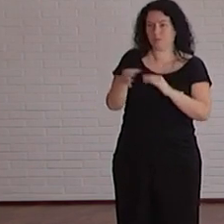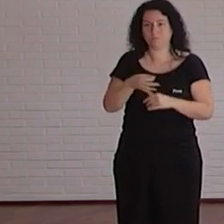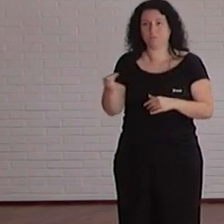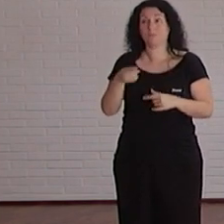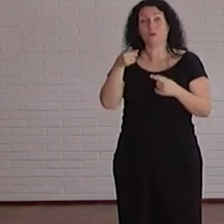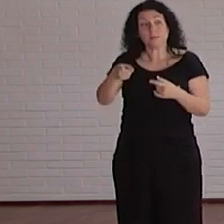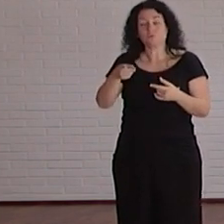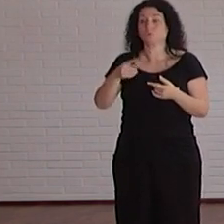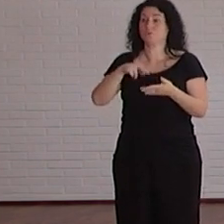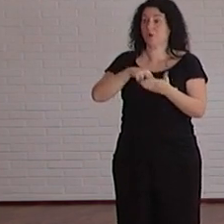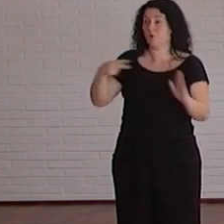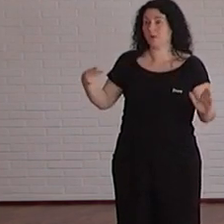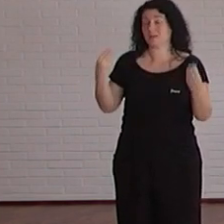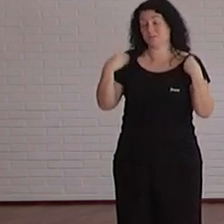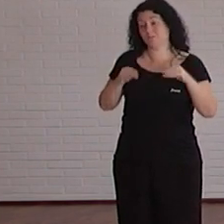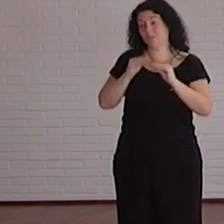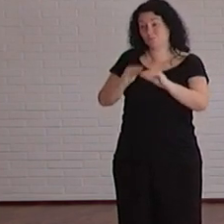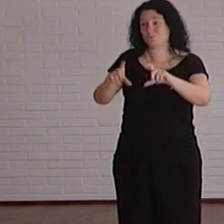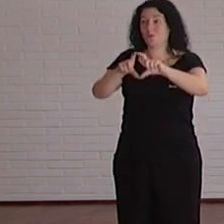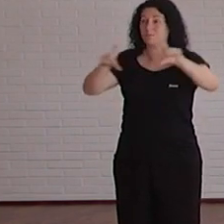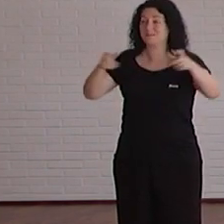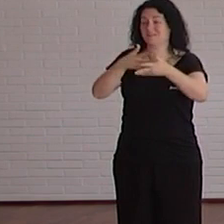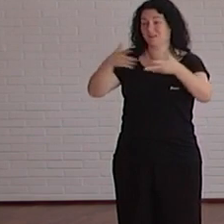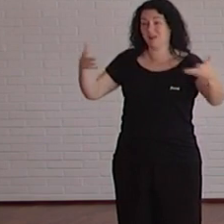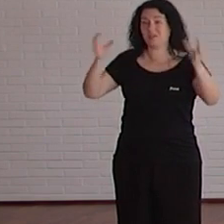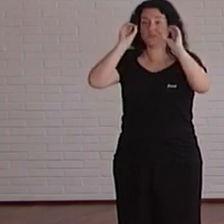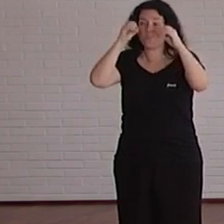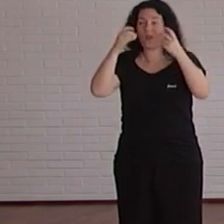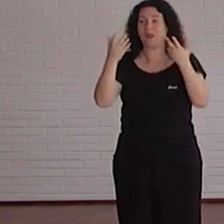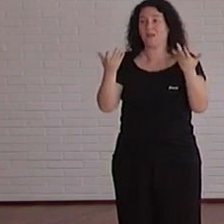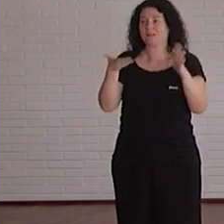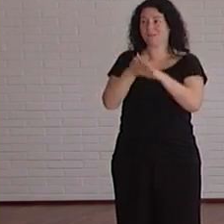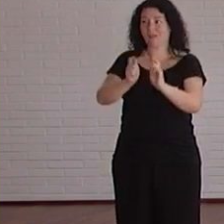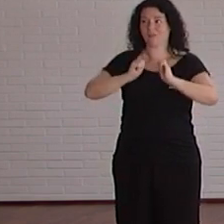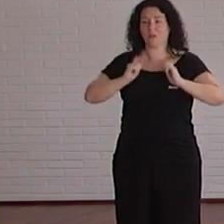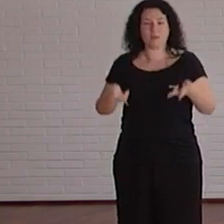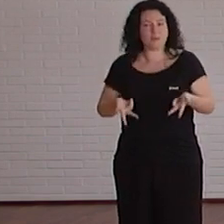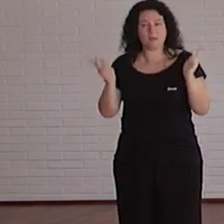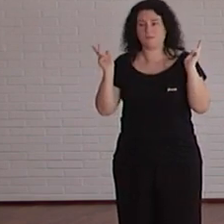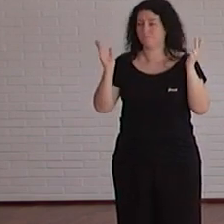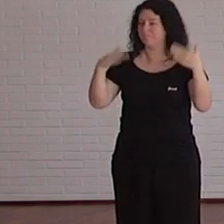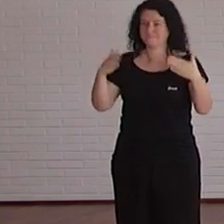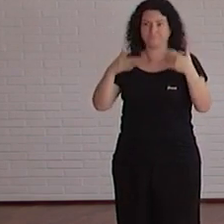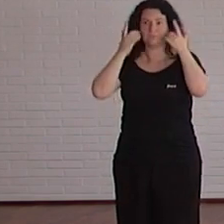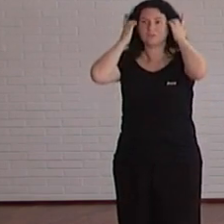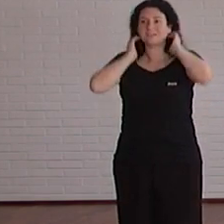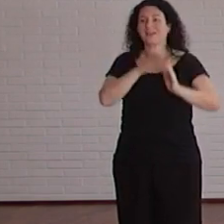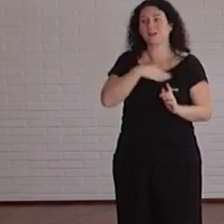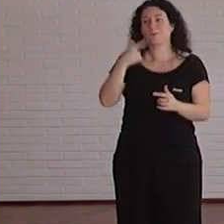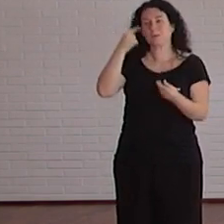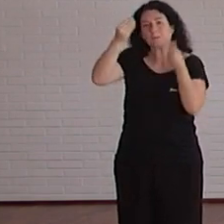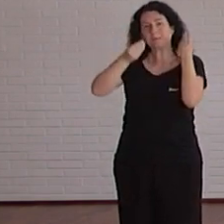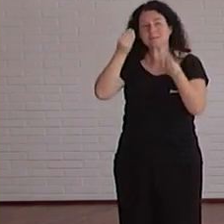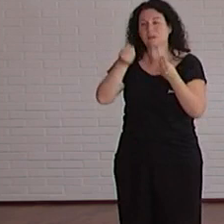propietarias de Apple de Google de Microsoft etc. y no nos dan la libertad suficiente para poder pensar a este nivel